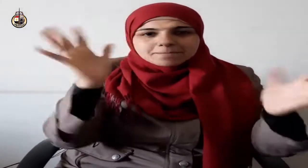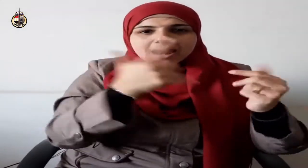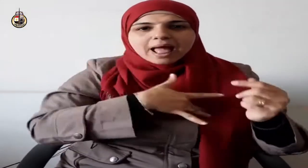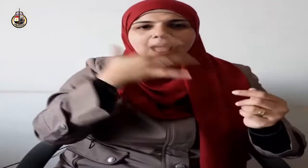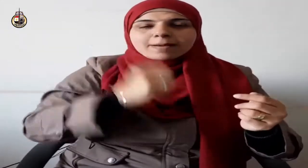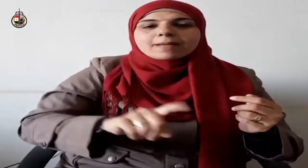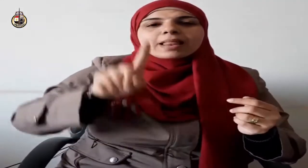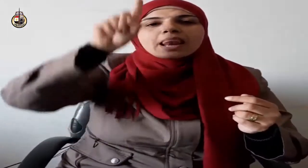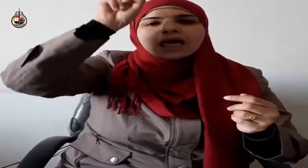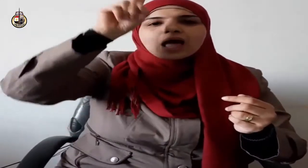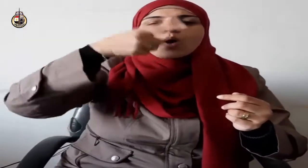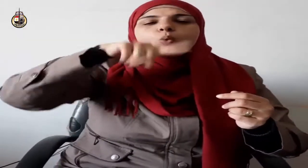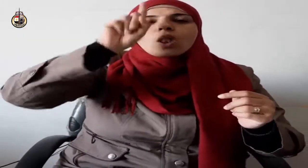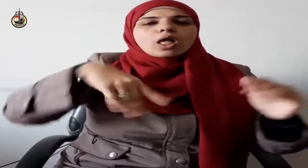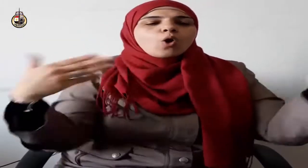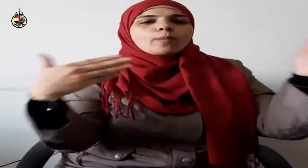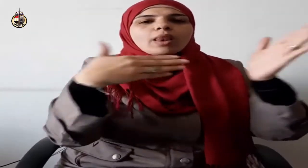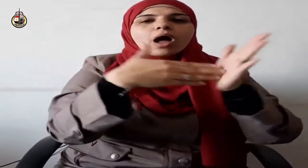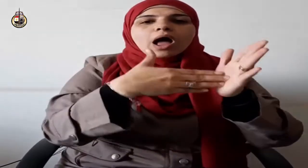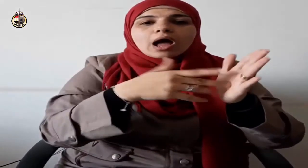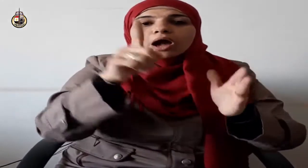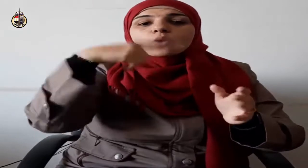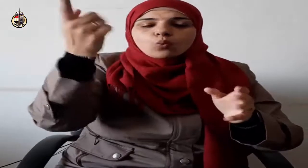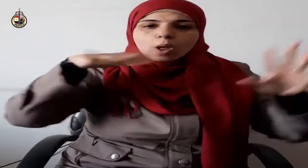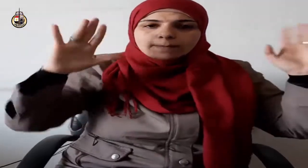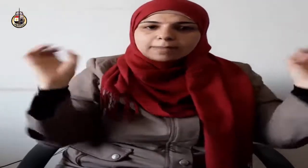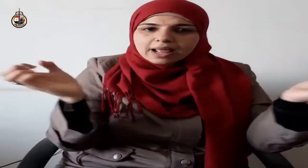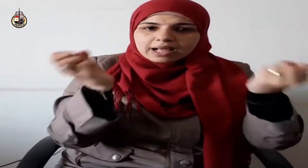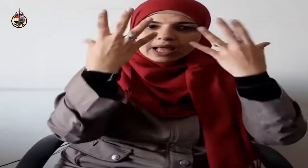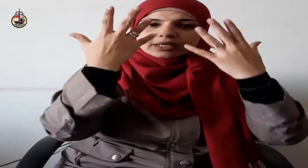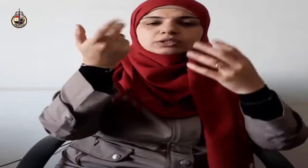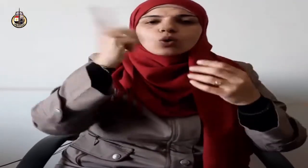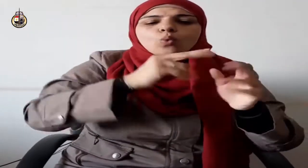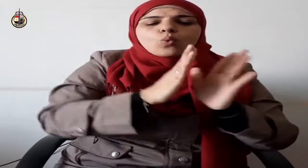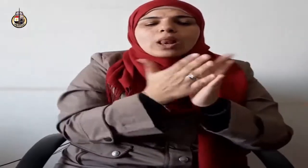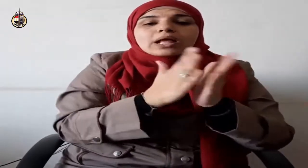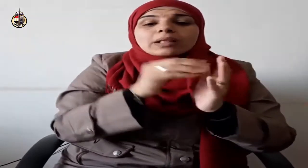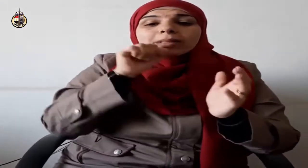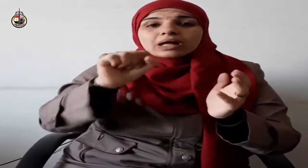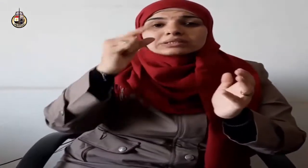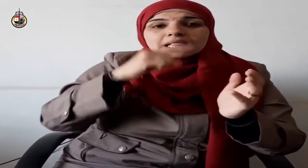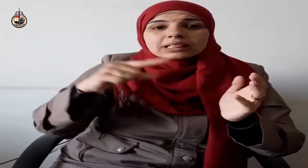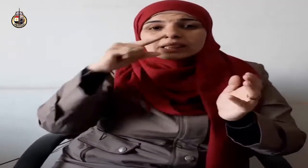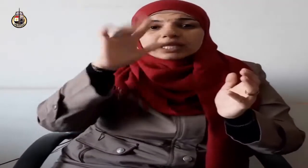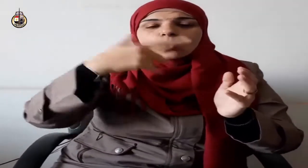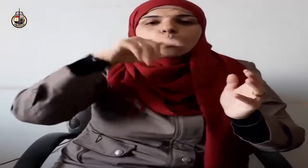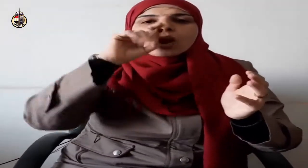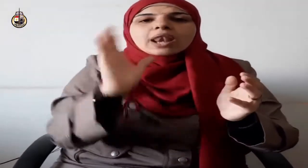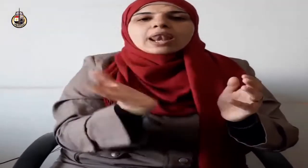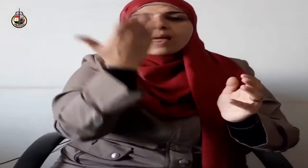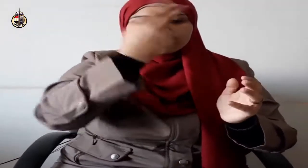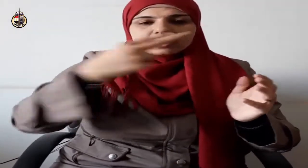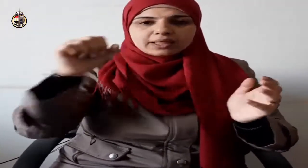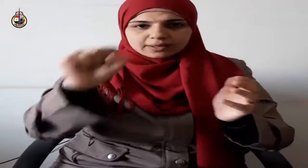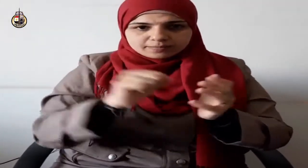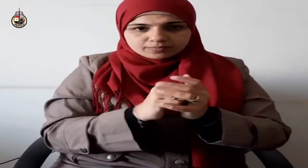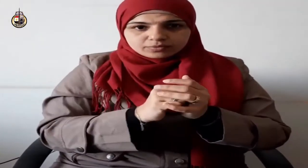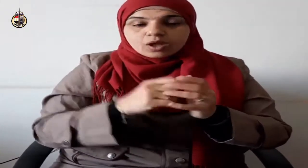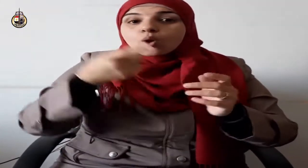أمر يرضي الله عز وجل والبعد عن كل ما يسخطه سبحانه فهي